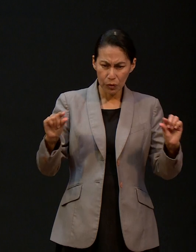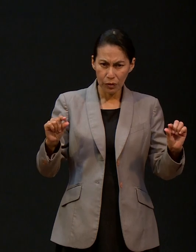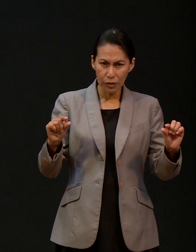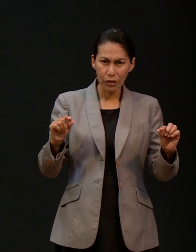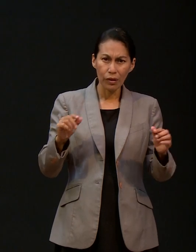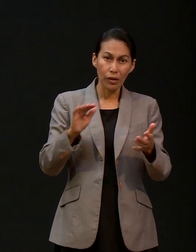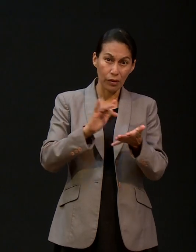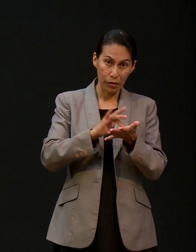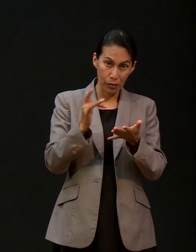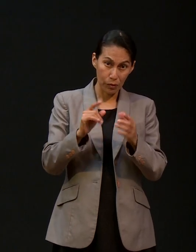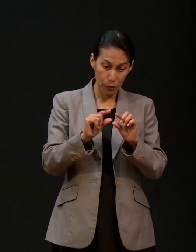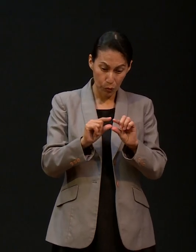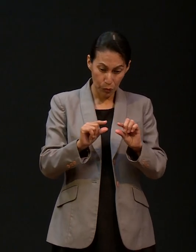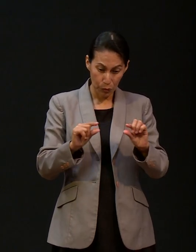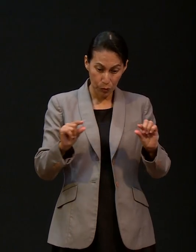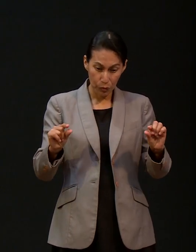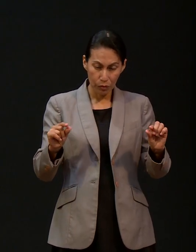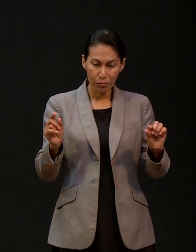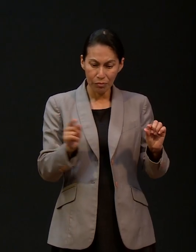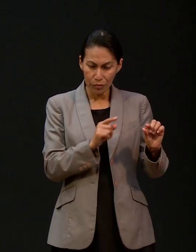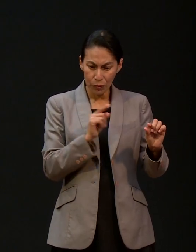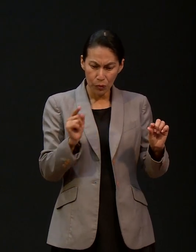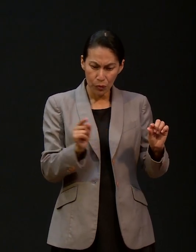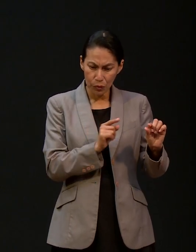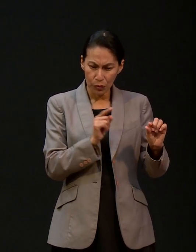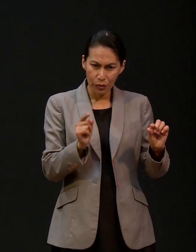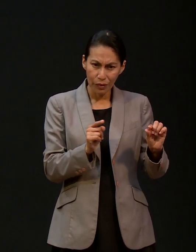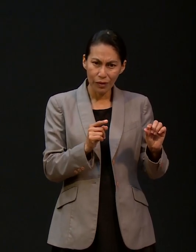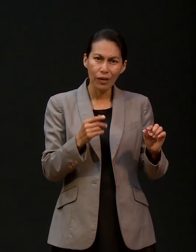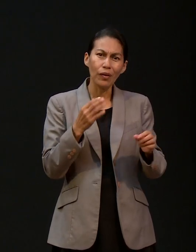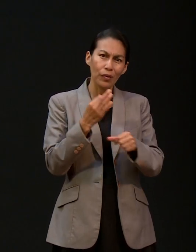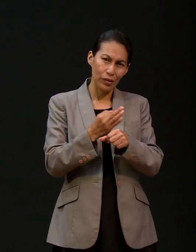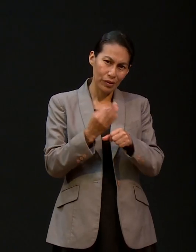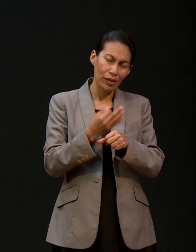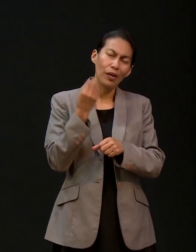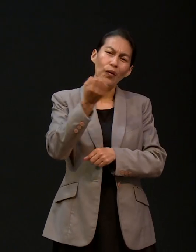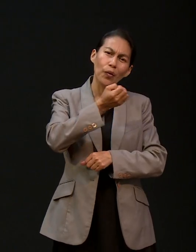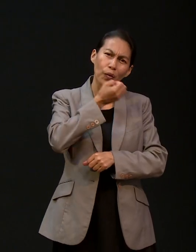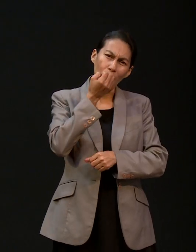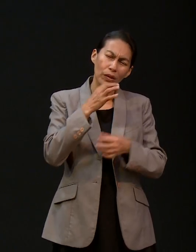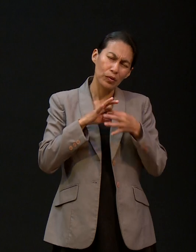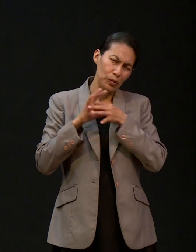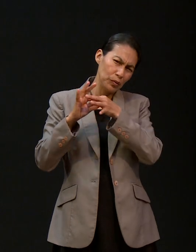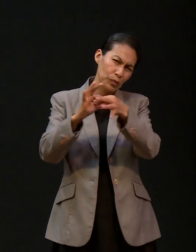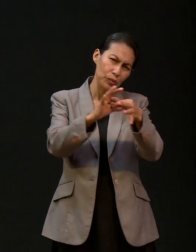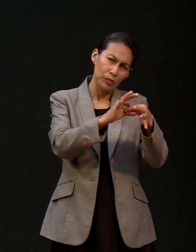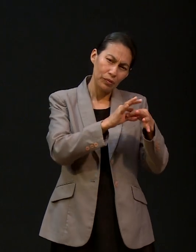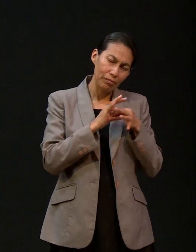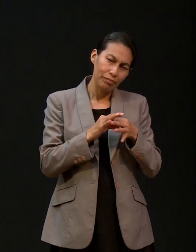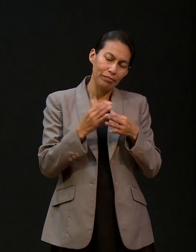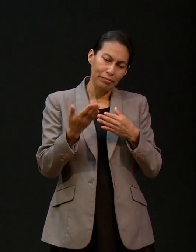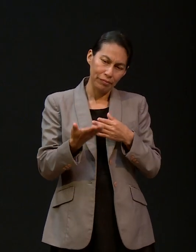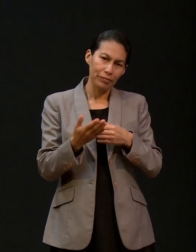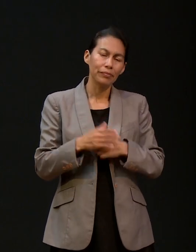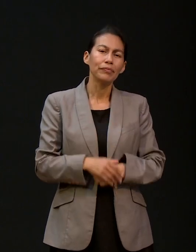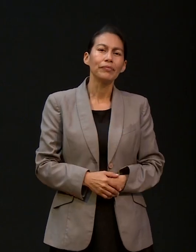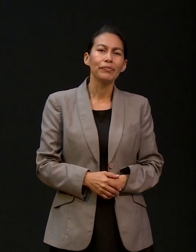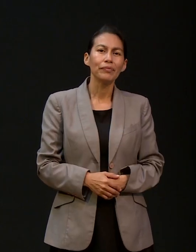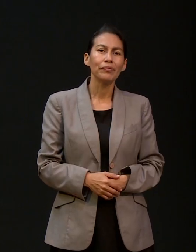agradecimientos que han pasado en pantalla nos vamos a unir para que juntos podamos orar por estas peticiones